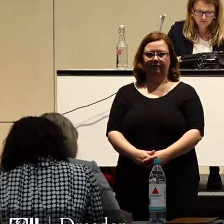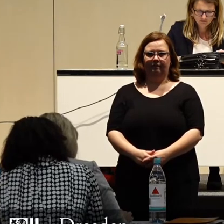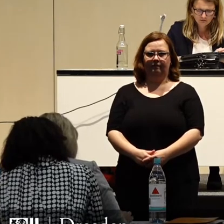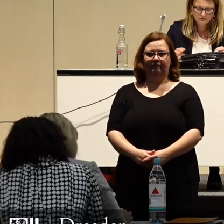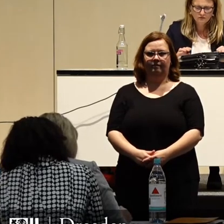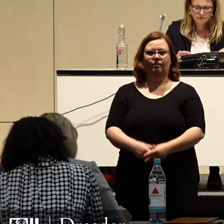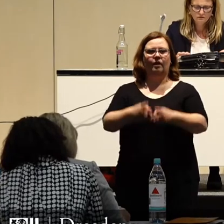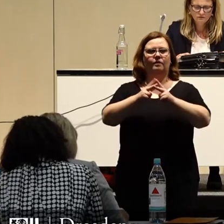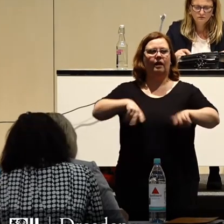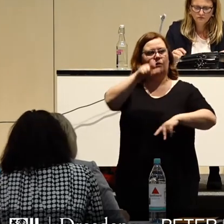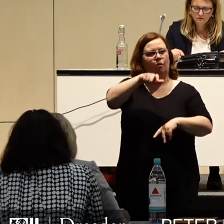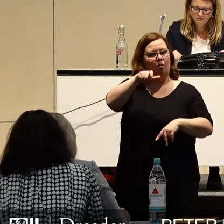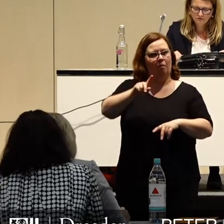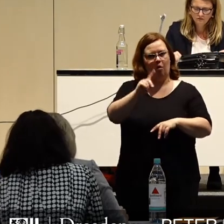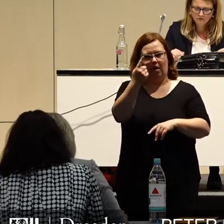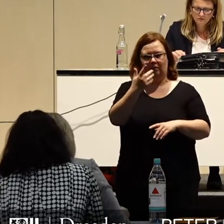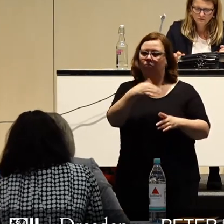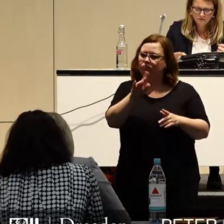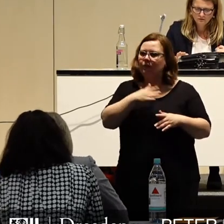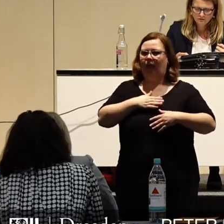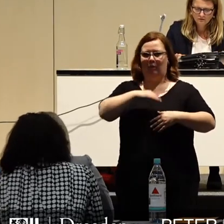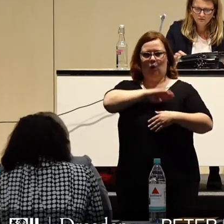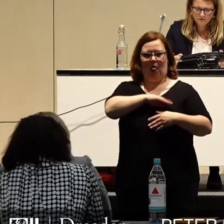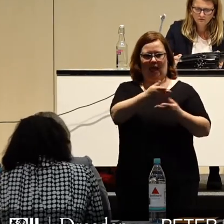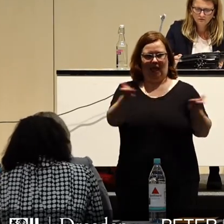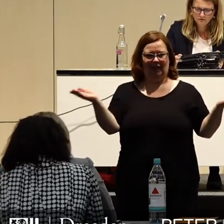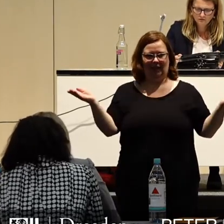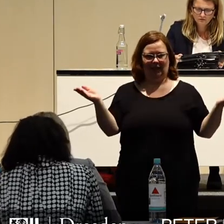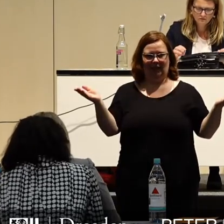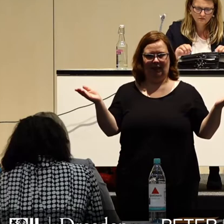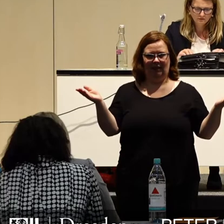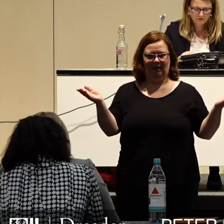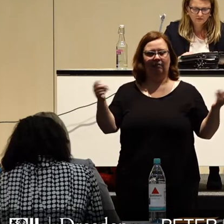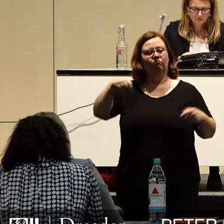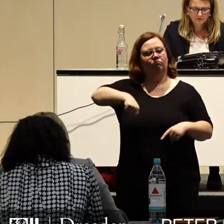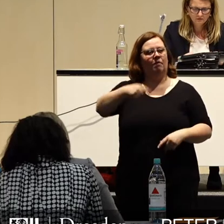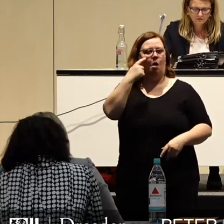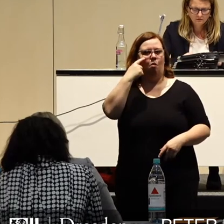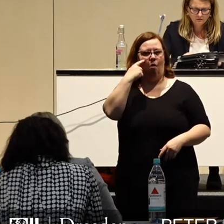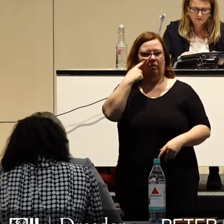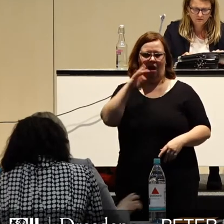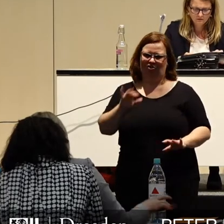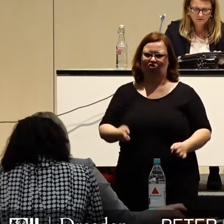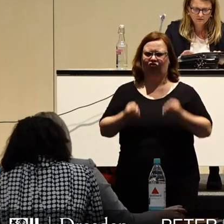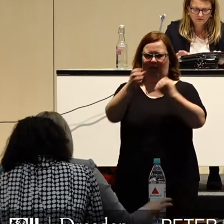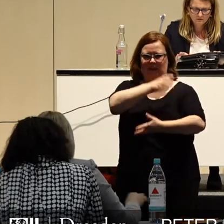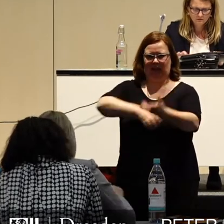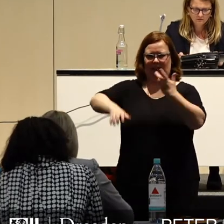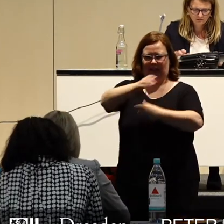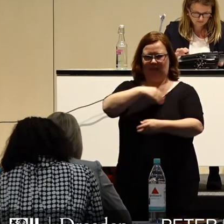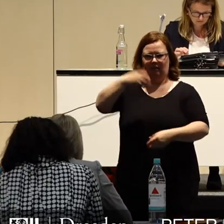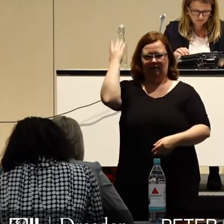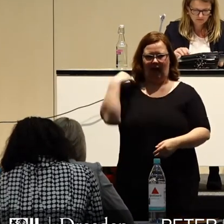Sehr geehrter Herr Oberbürgermeister, werte Kolleginnen und Kollegen. Wir befinden uns im Moment in der schwersten Krise seit dem